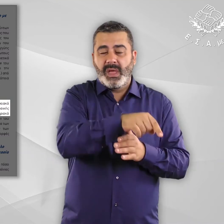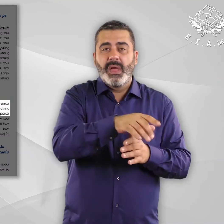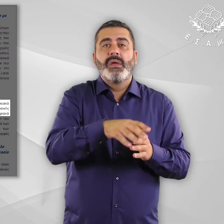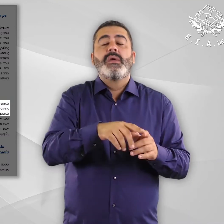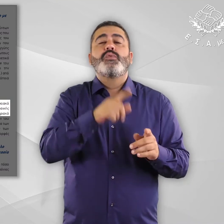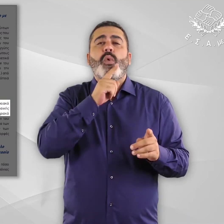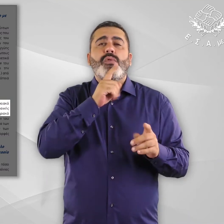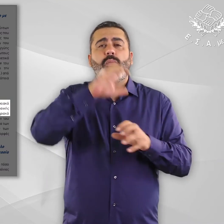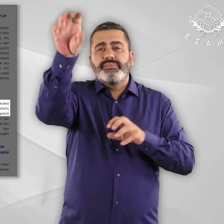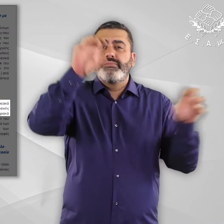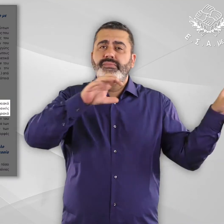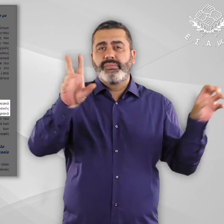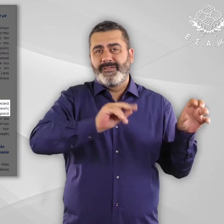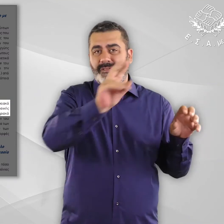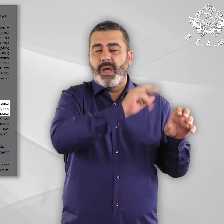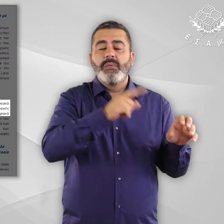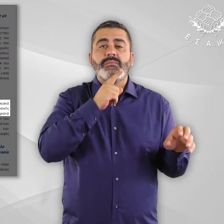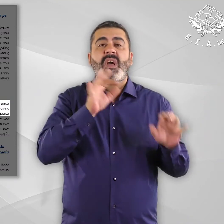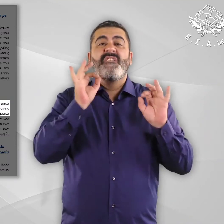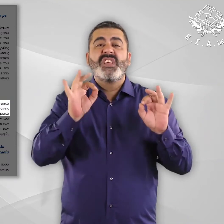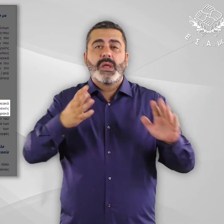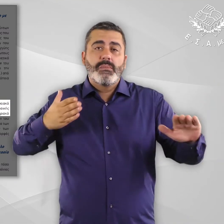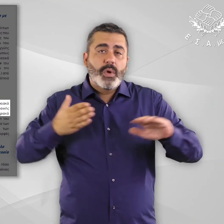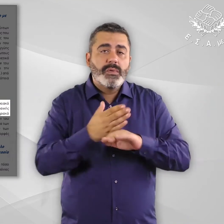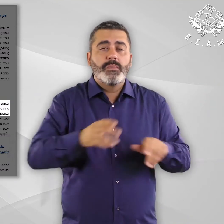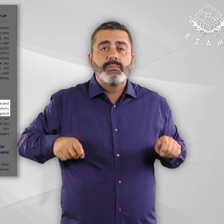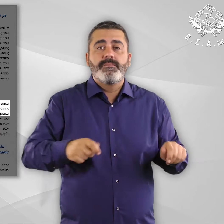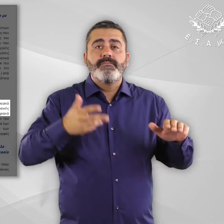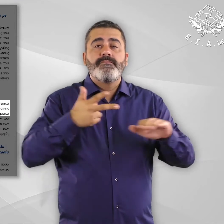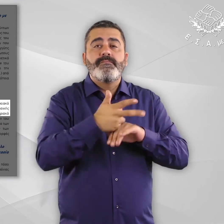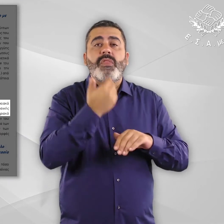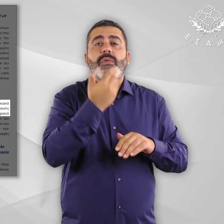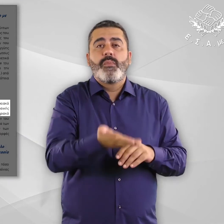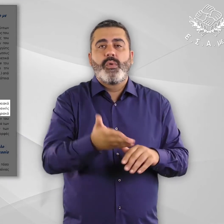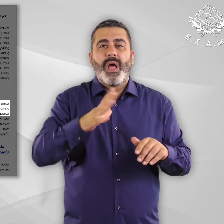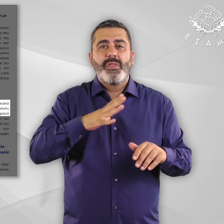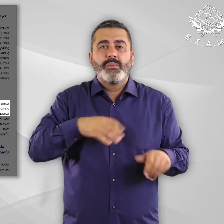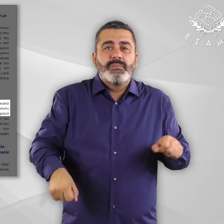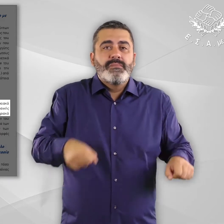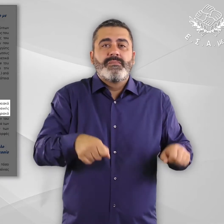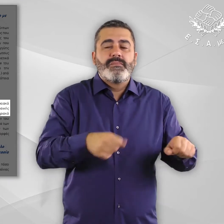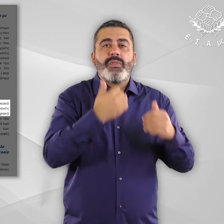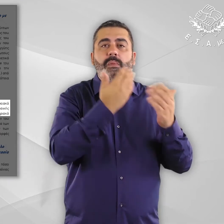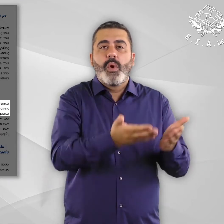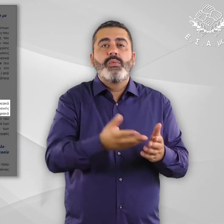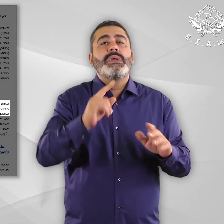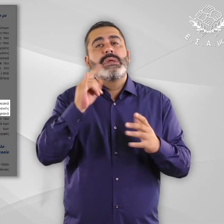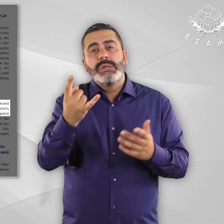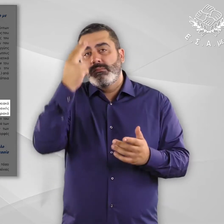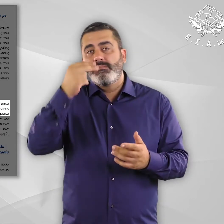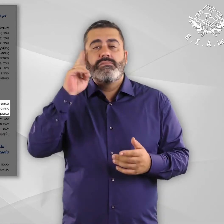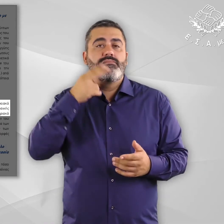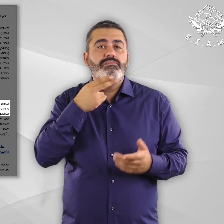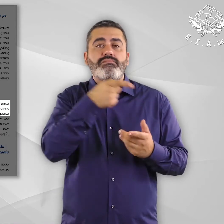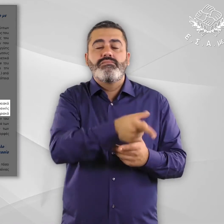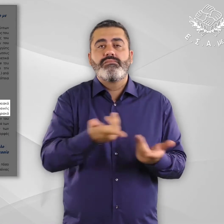περιφερειακά γραφεία ασύλου, αντιμετωπίζουν σοβαρά προβλήματα φυσικής προσβασιμότητας σε άτομα με κινητικά και αισθητηριακά